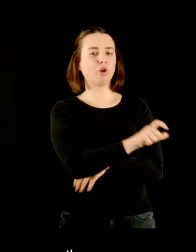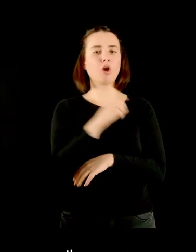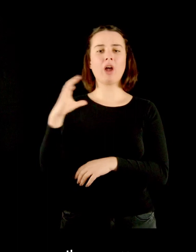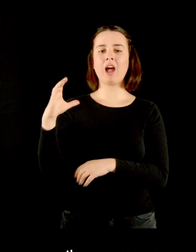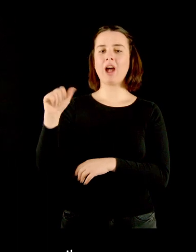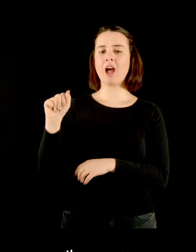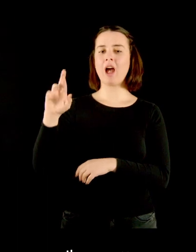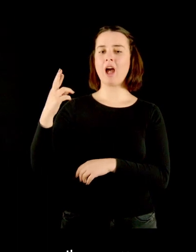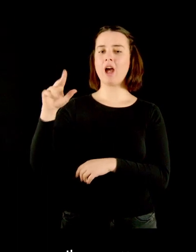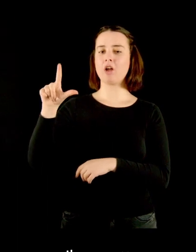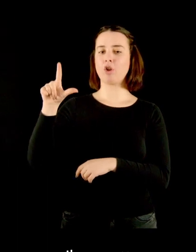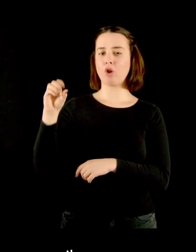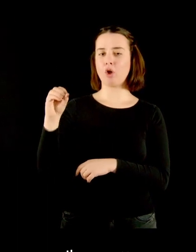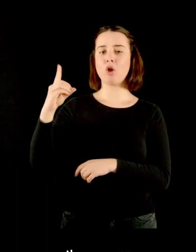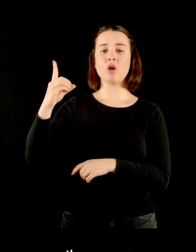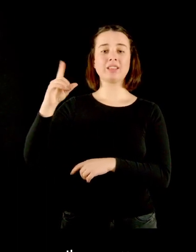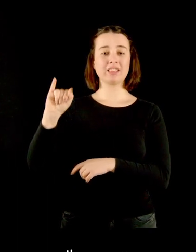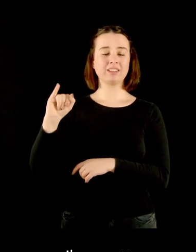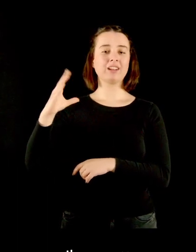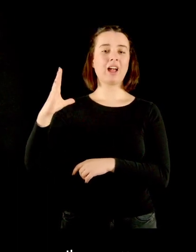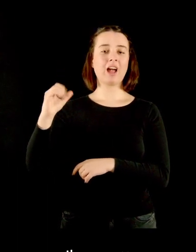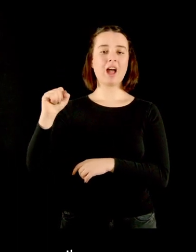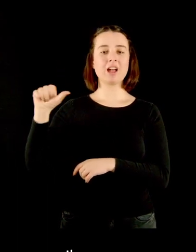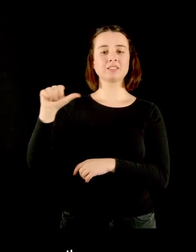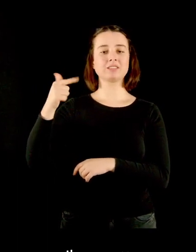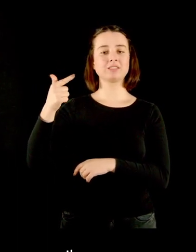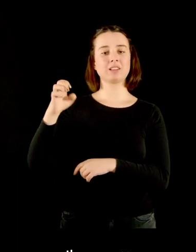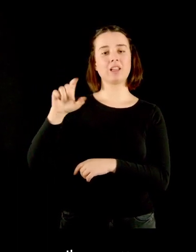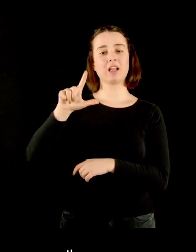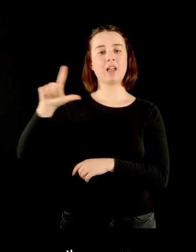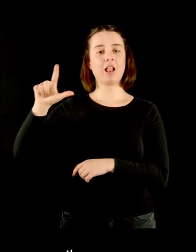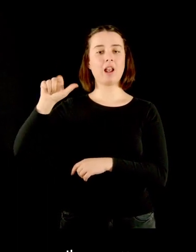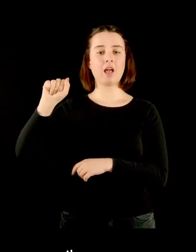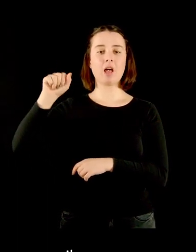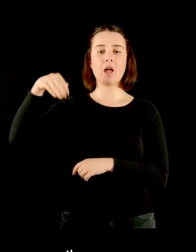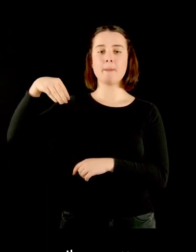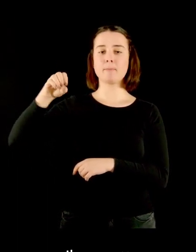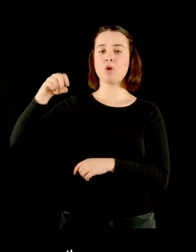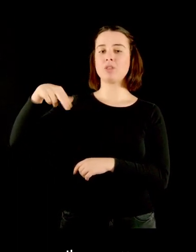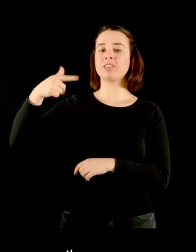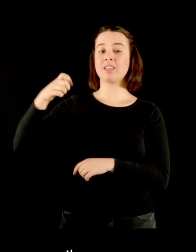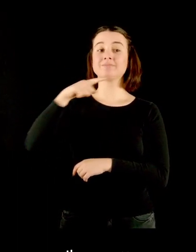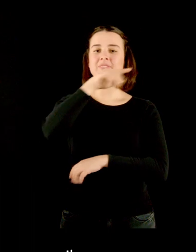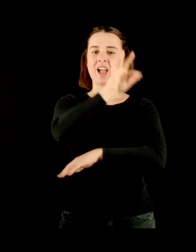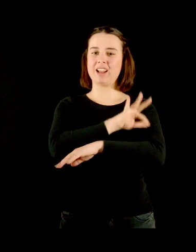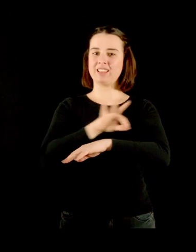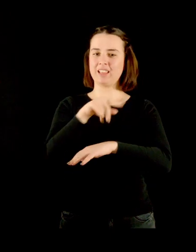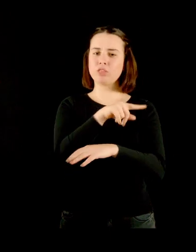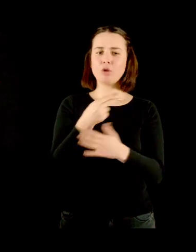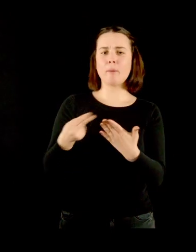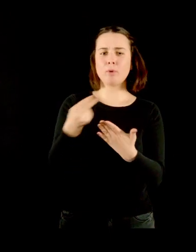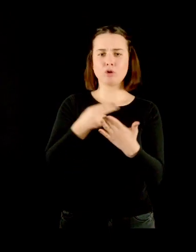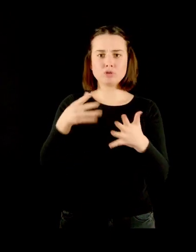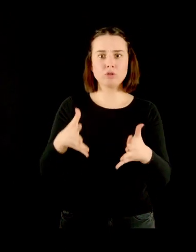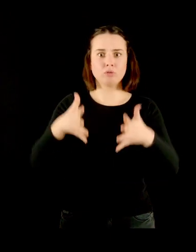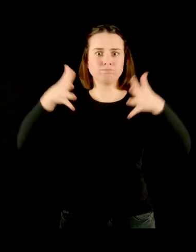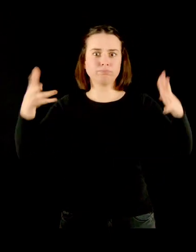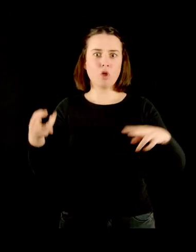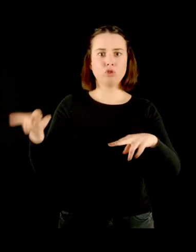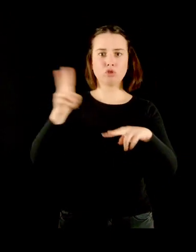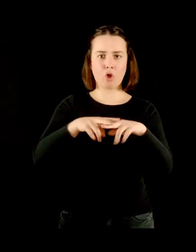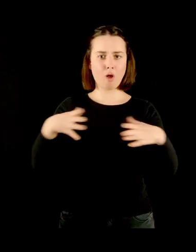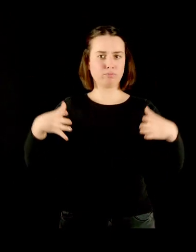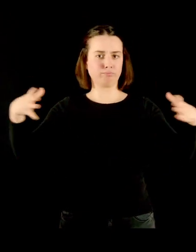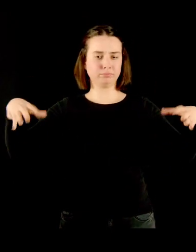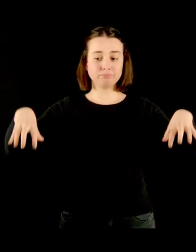Il progetto venne affidato a Carlo di Castellamonte che raddoppia la struttura esistente e inserisce all'estremità